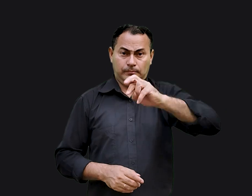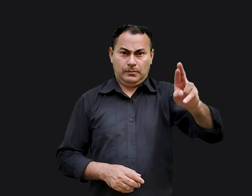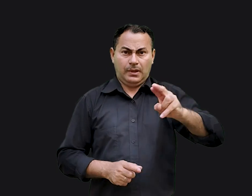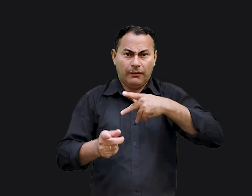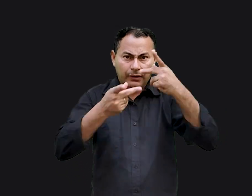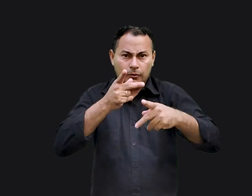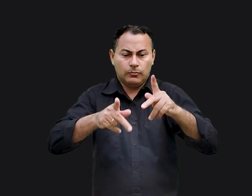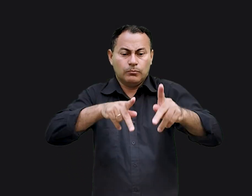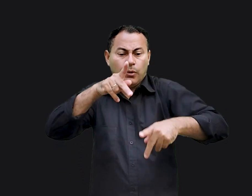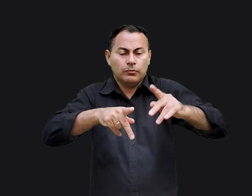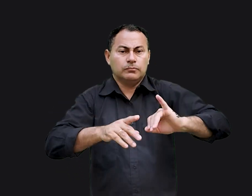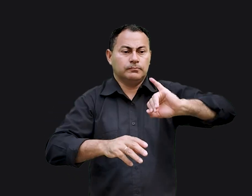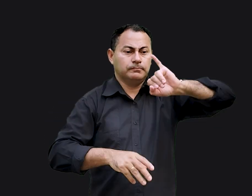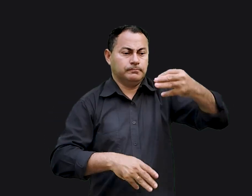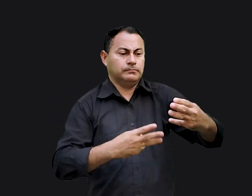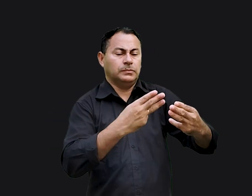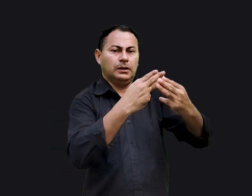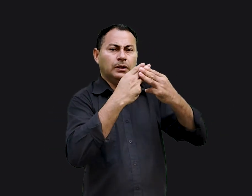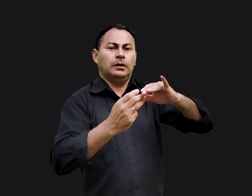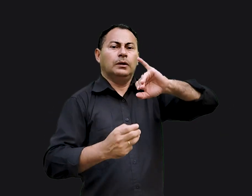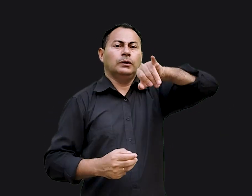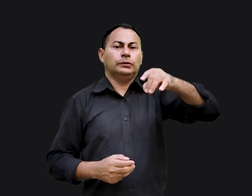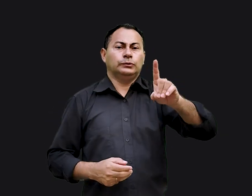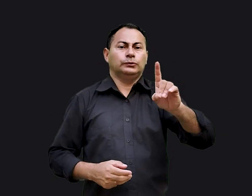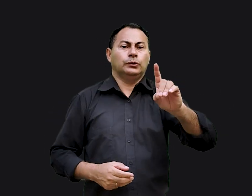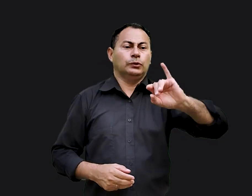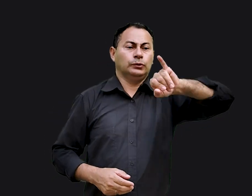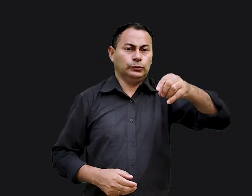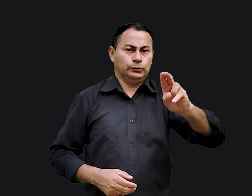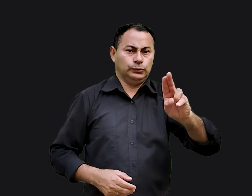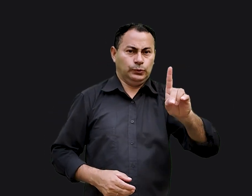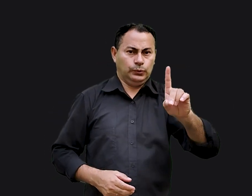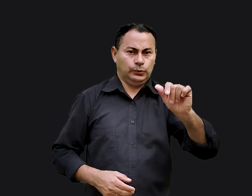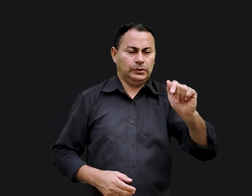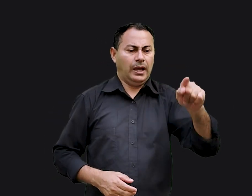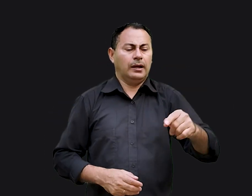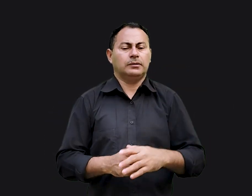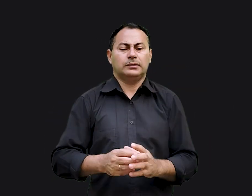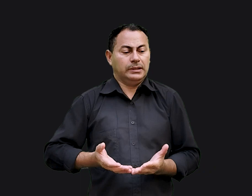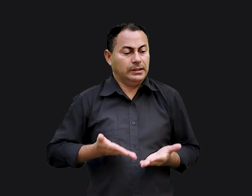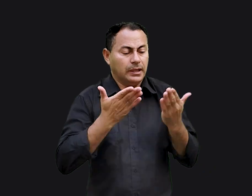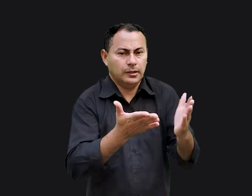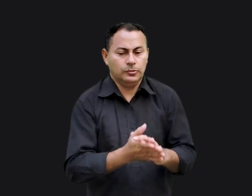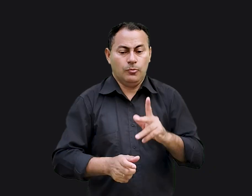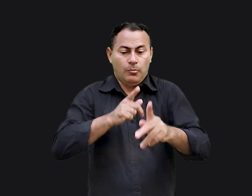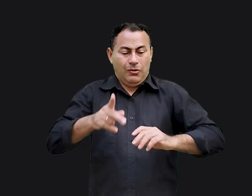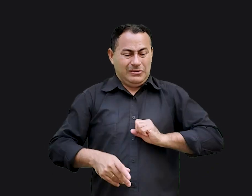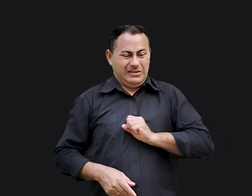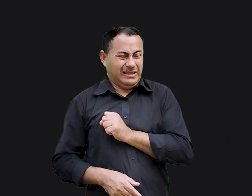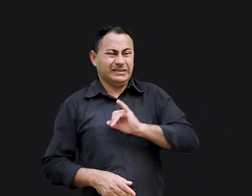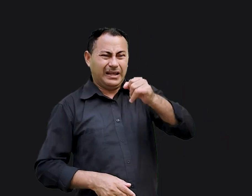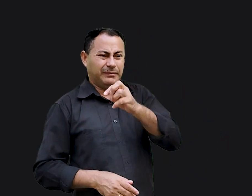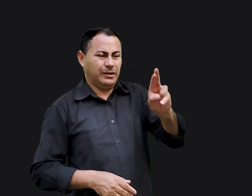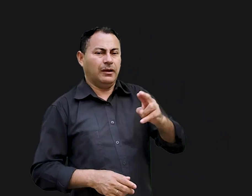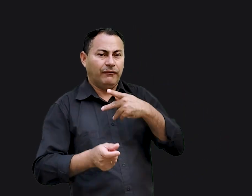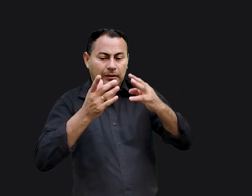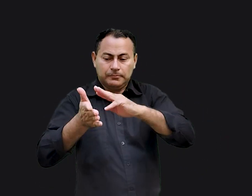Jeremias pregou que o povo de Judá deveria se render. E o povo o odiou por isso. Eles disseram que a